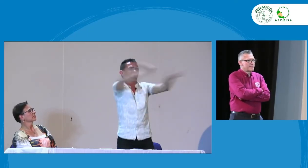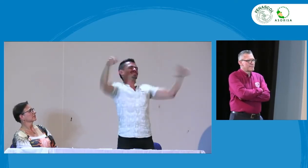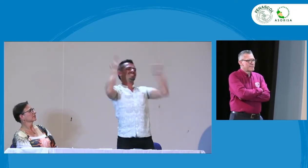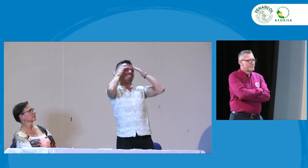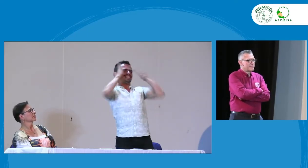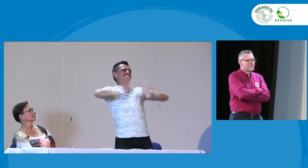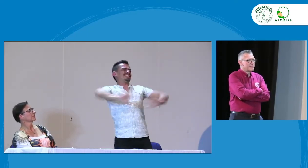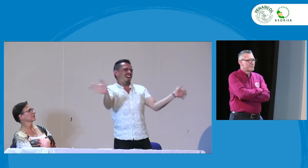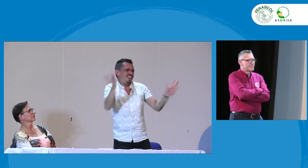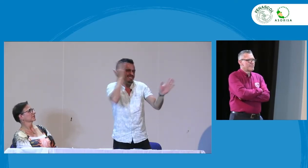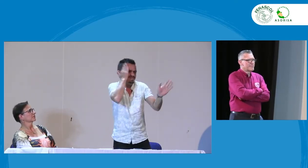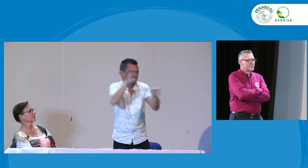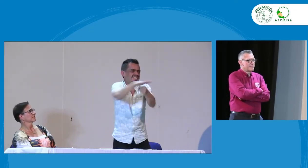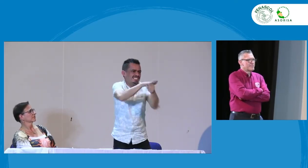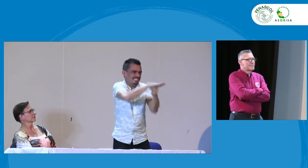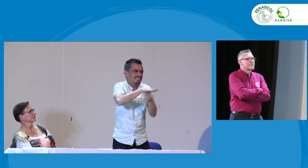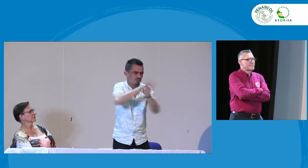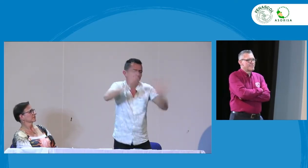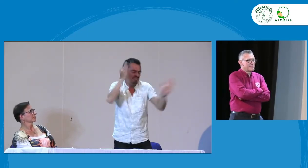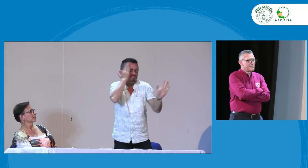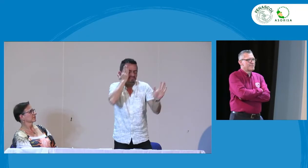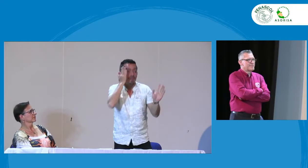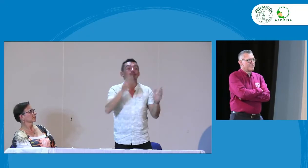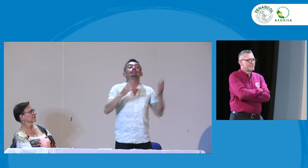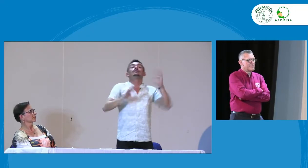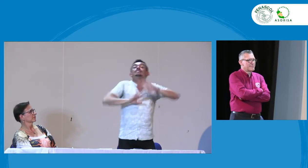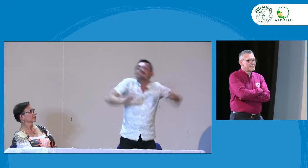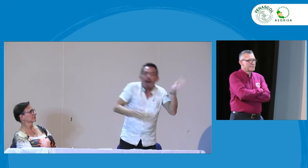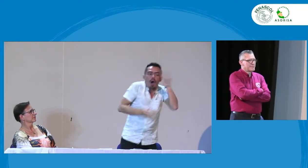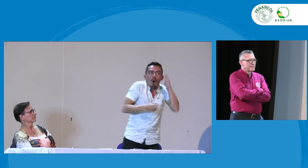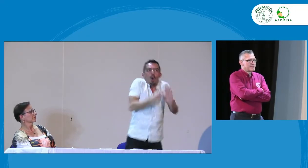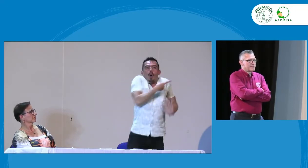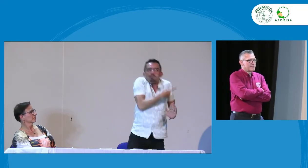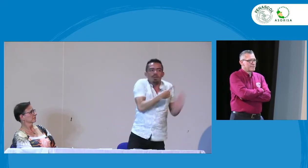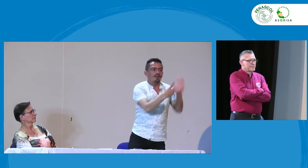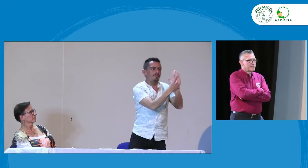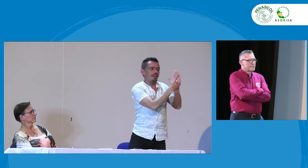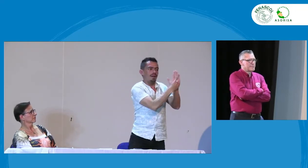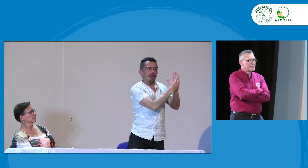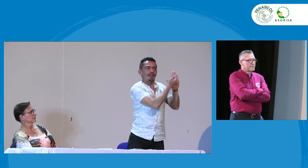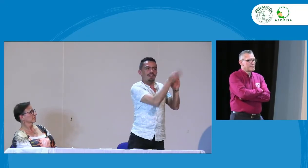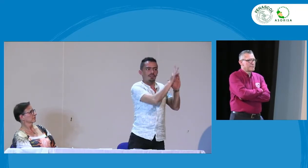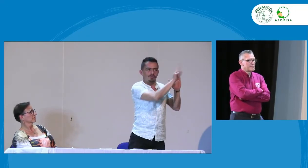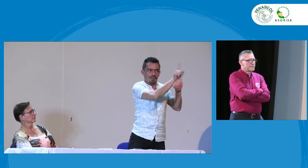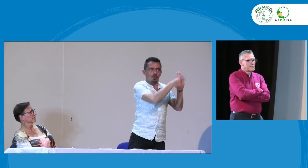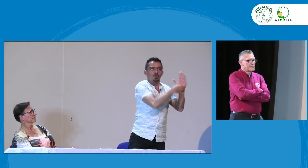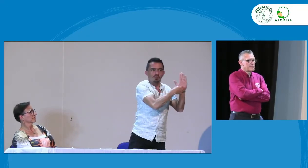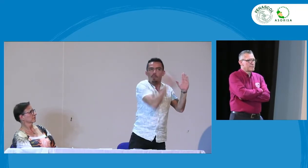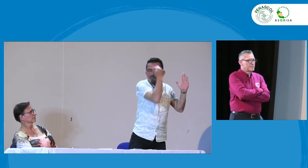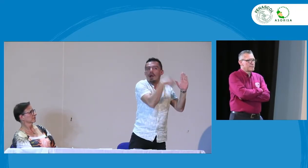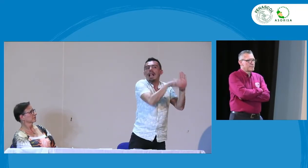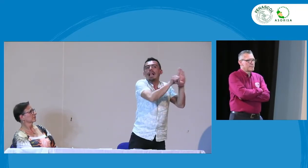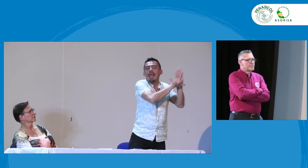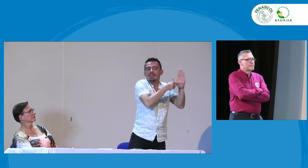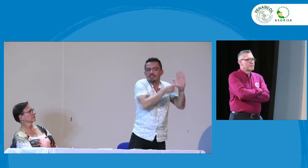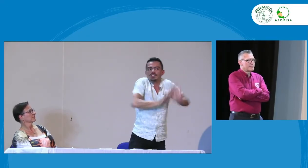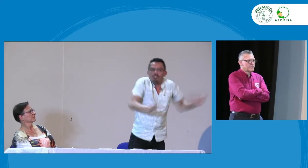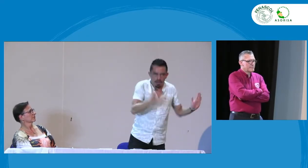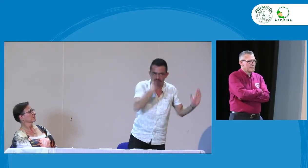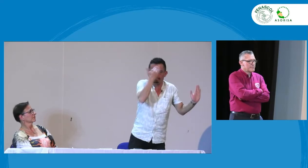repetir sobre la situación del sordo que digamos que ustedes la conocen y es de bien saber todo lo que está ocurriendo con el decreto 14